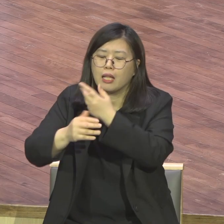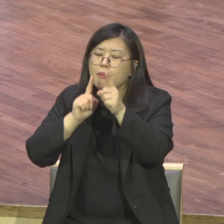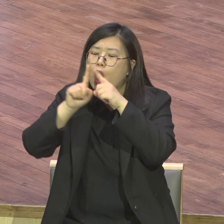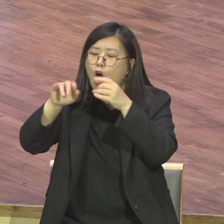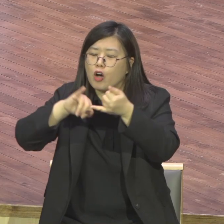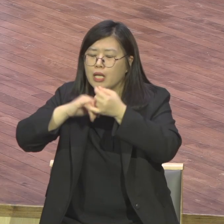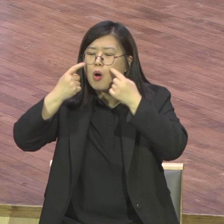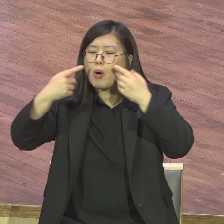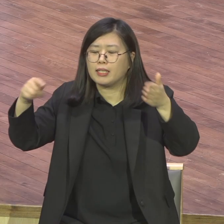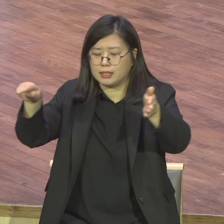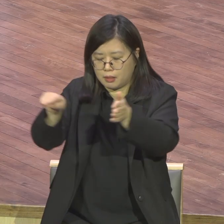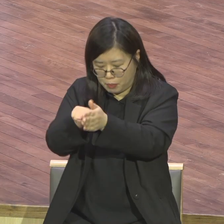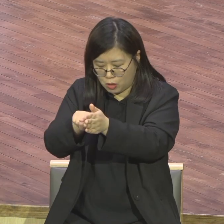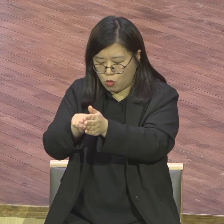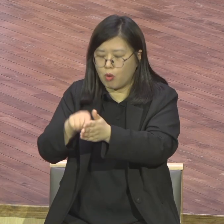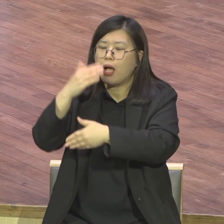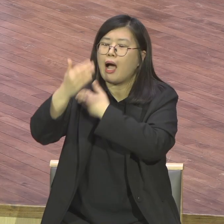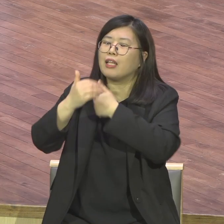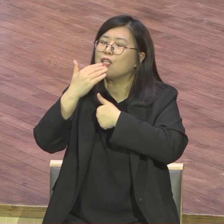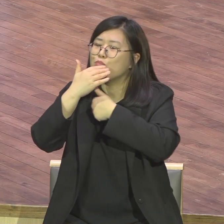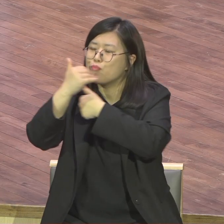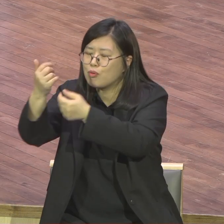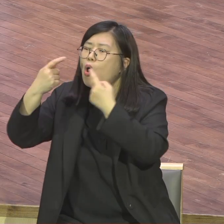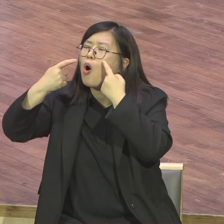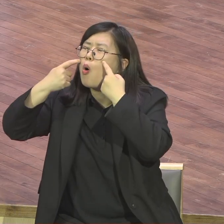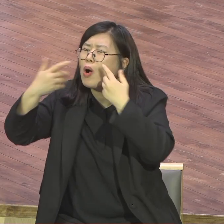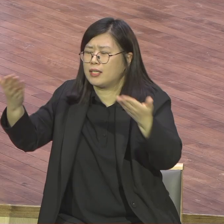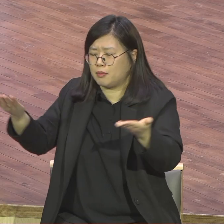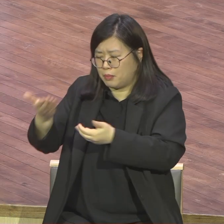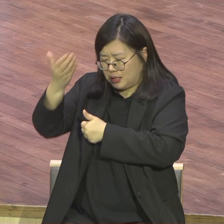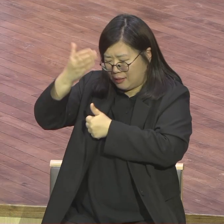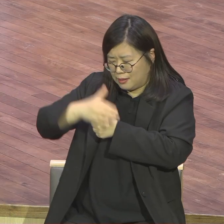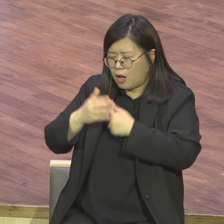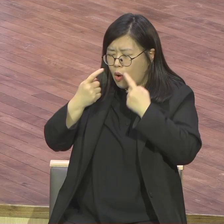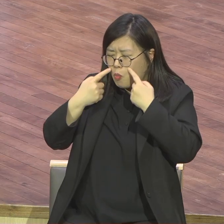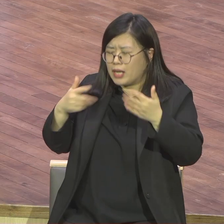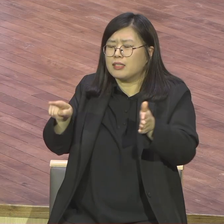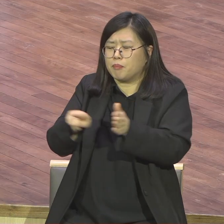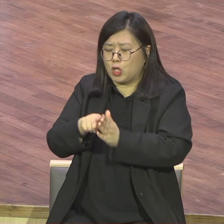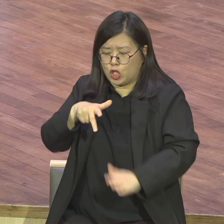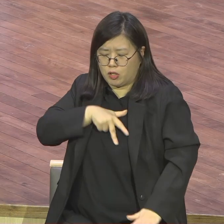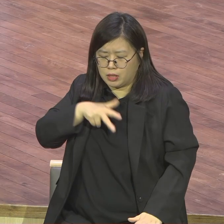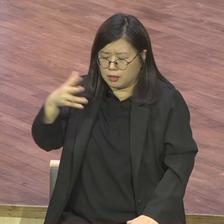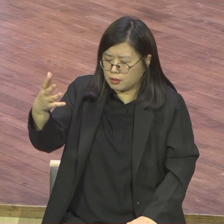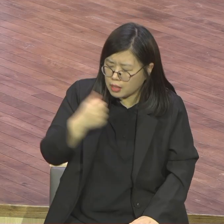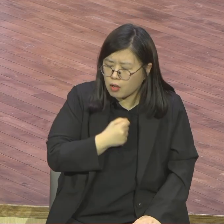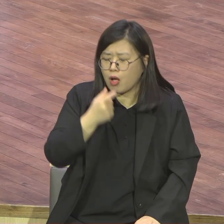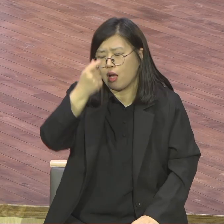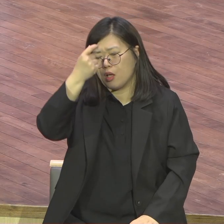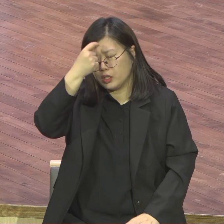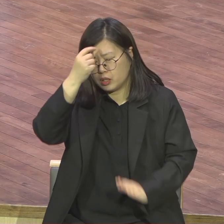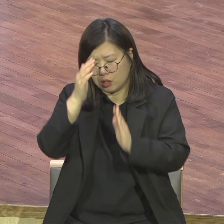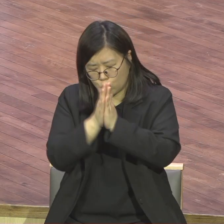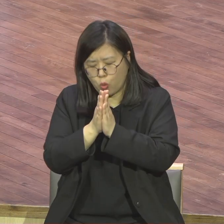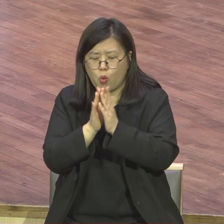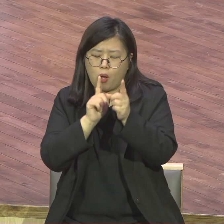부른받은 자녀답게 또 예원계 중기자답게 당당하게 말씀과 기도로 이겨나가는 하나님의